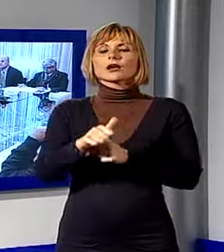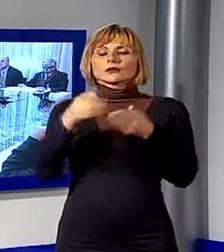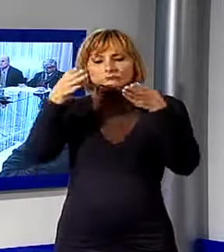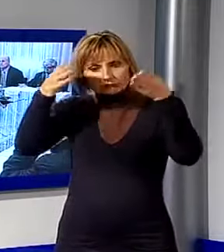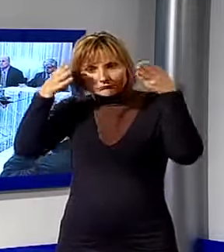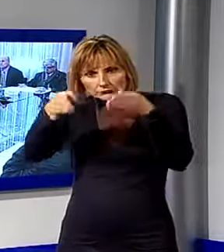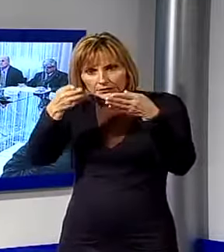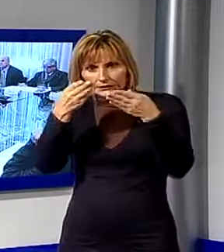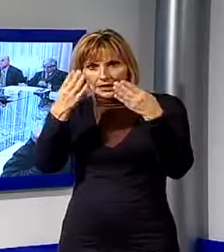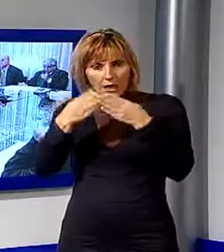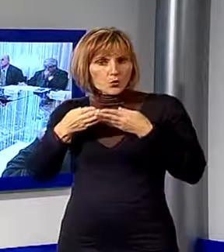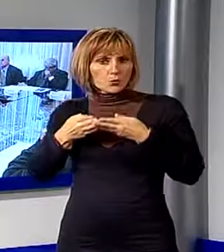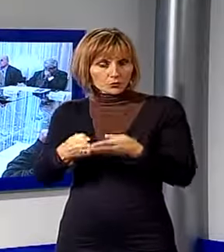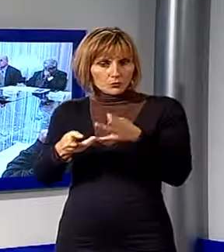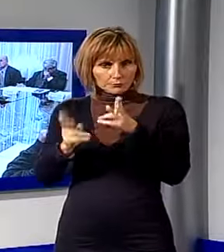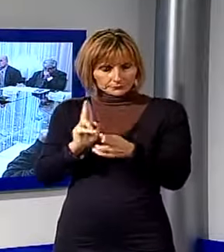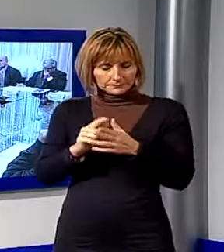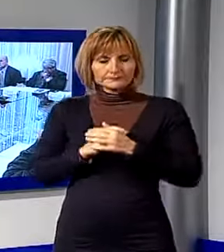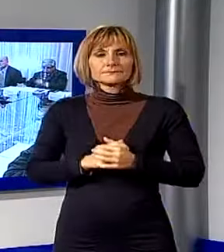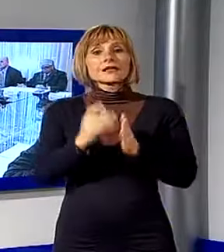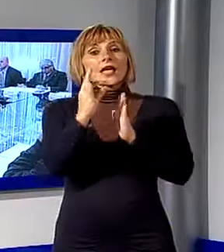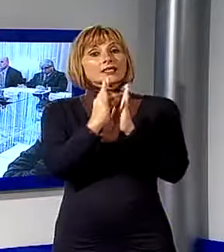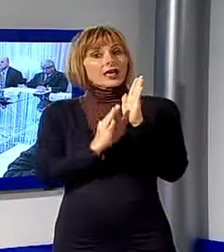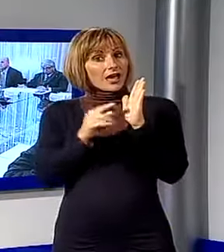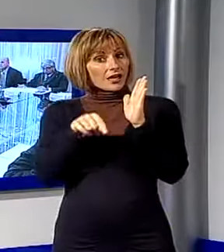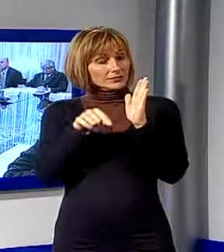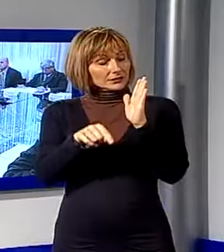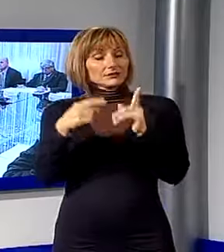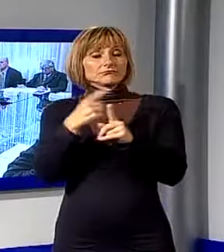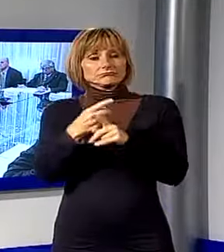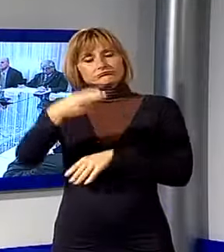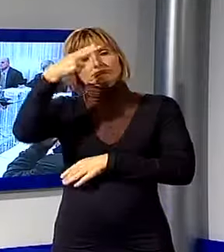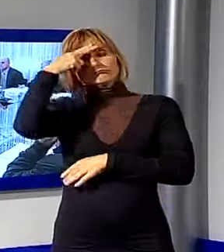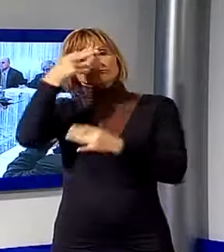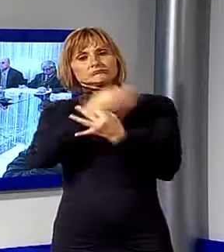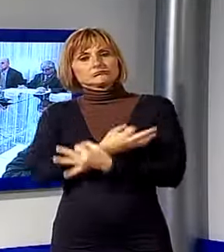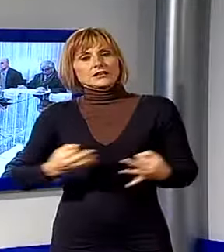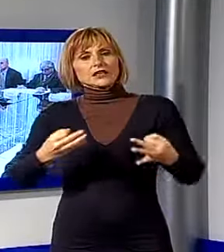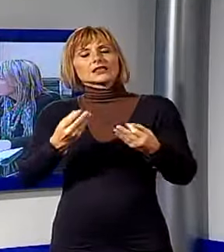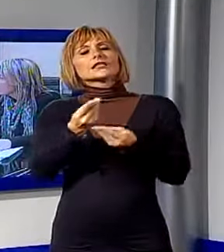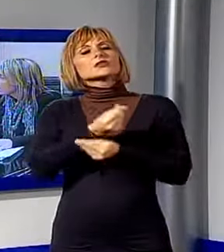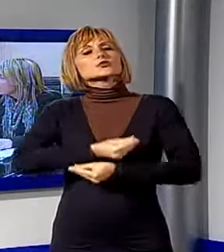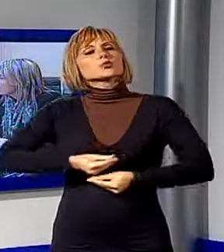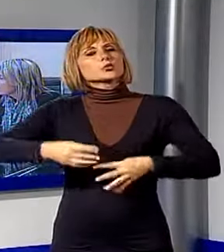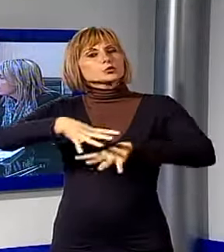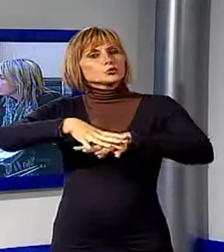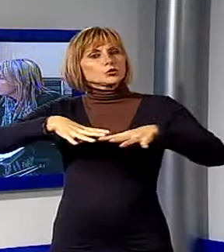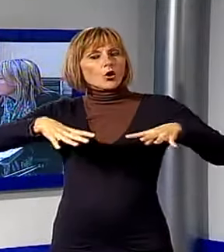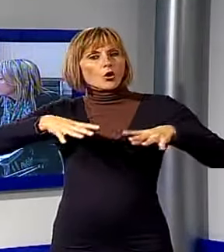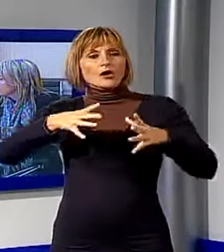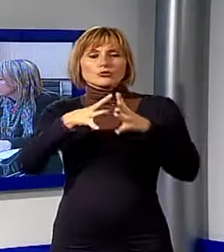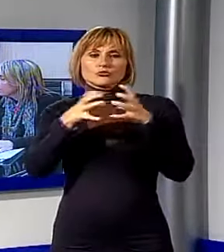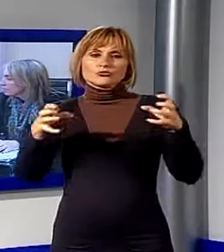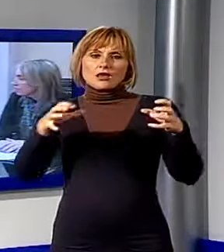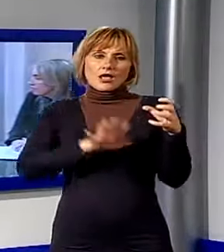comparto nautico. Dati che naturalmente vanno letti tenendo presente l'eterogenità del tessuto industriale provinciale, come